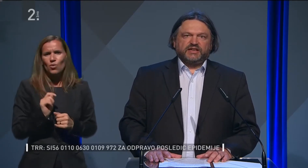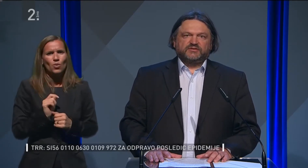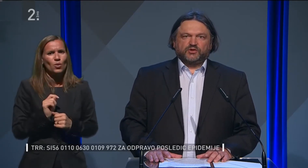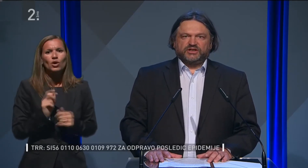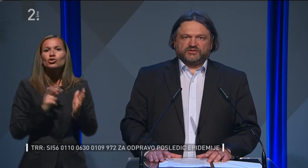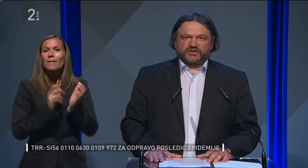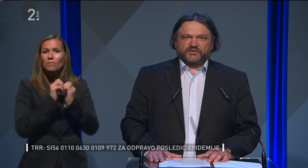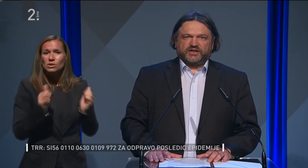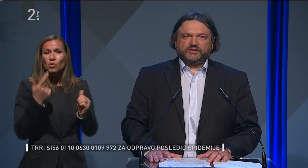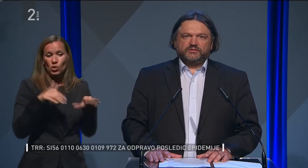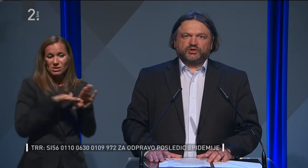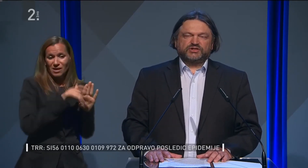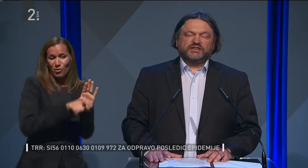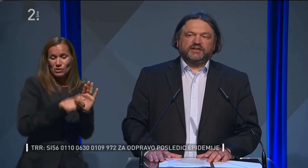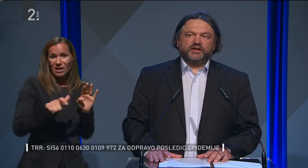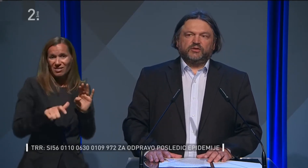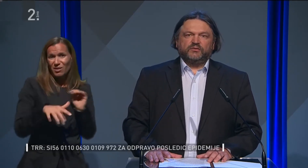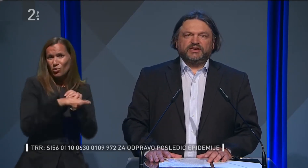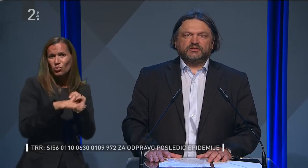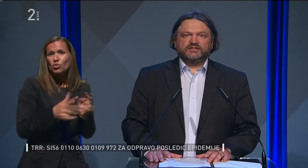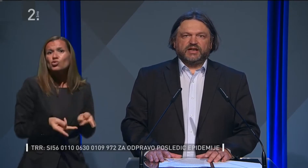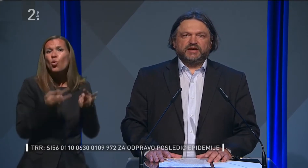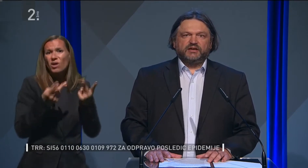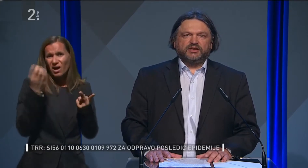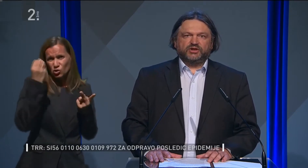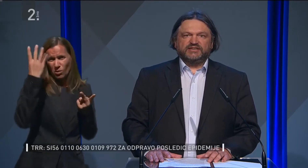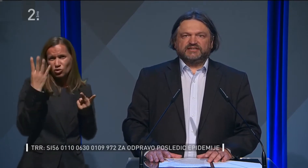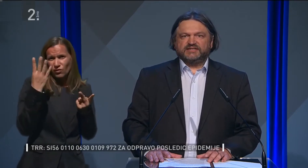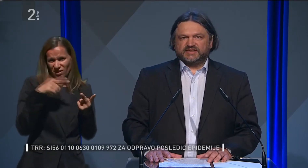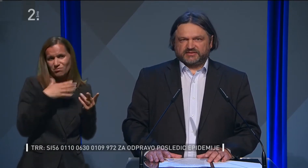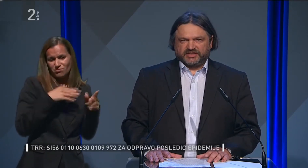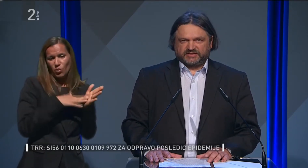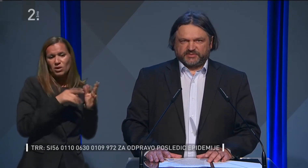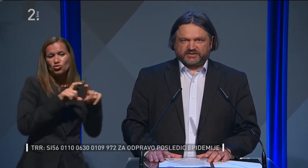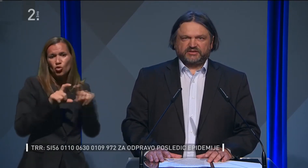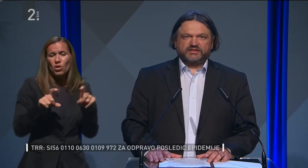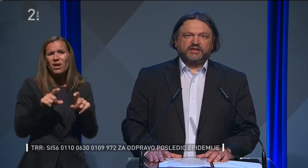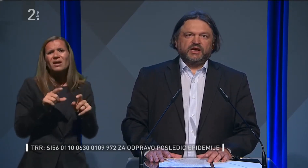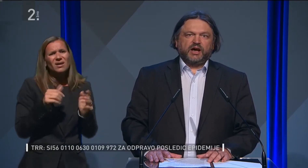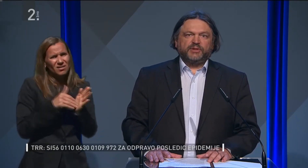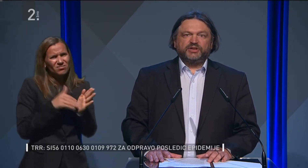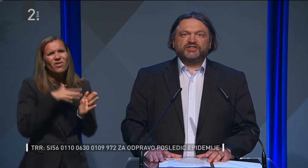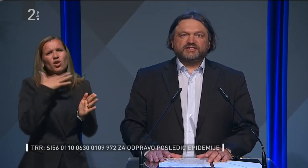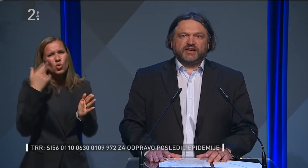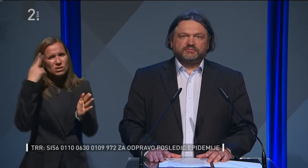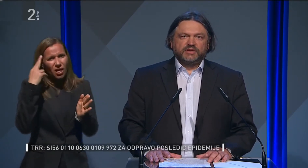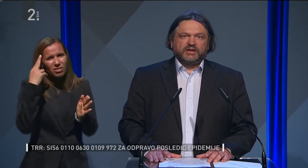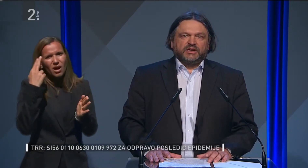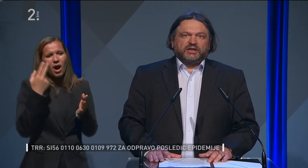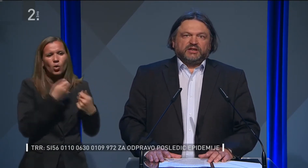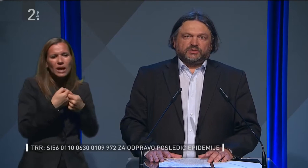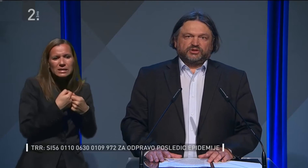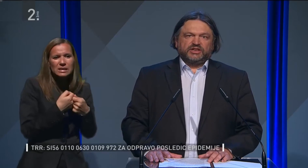zaposlenih vzgoj in izobraževanja bo to zahtevalo veliko znanja in organizacijskih spretnosti, a prepričam sem,